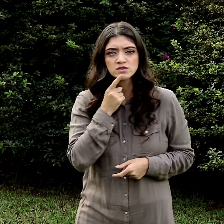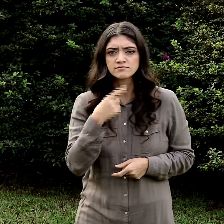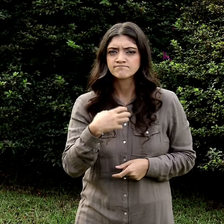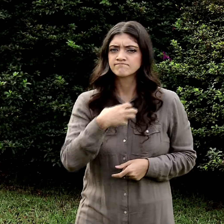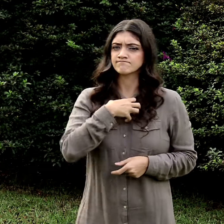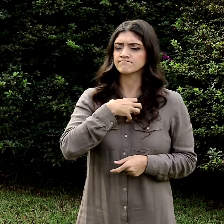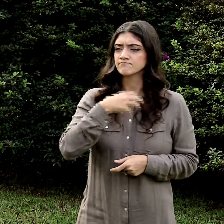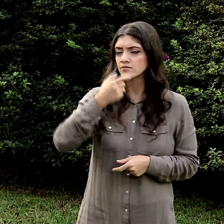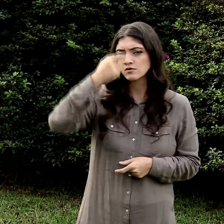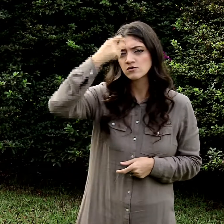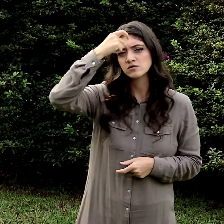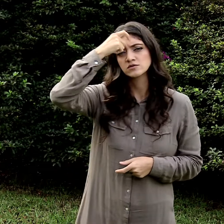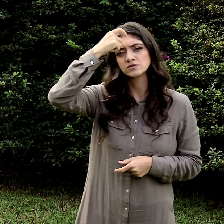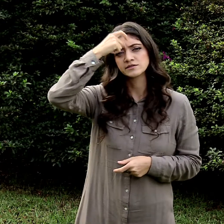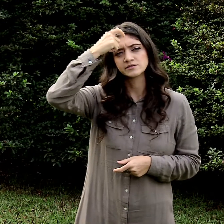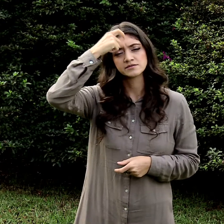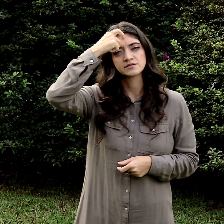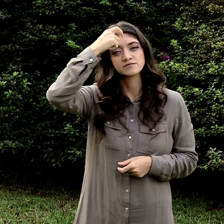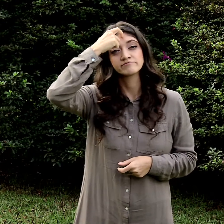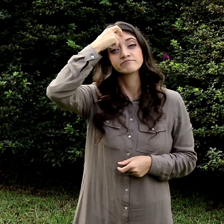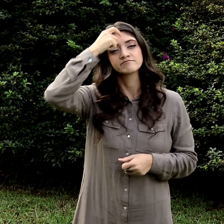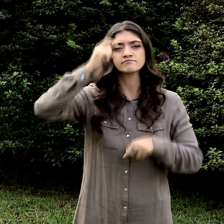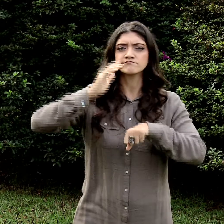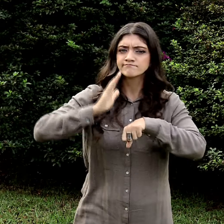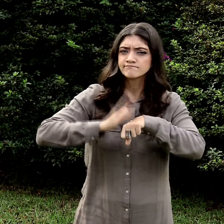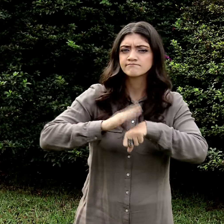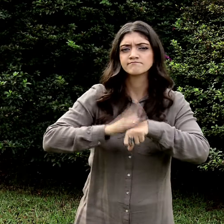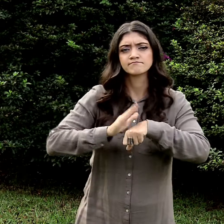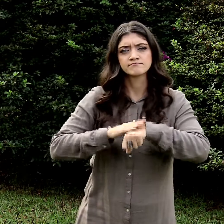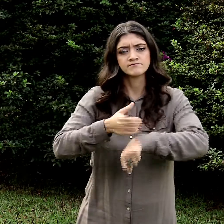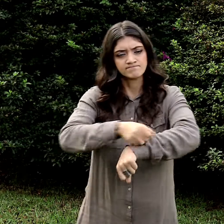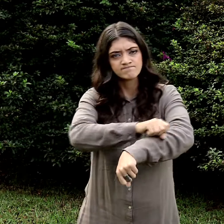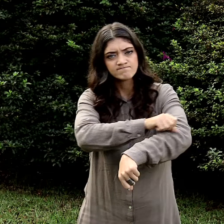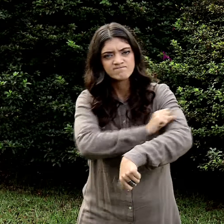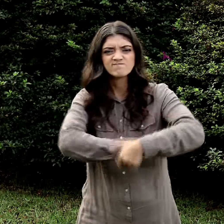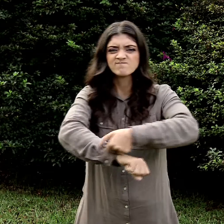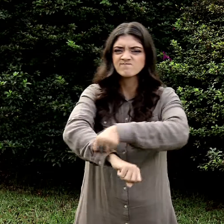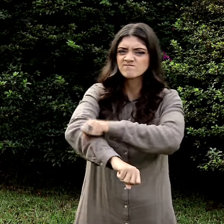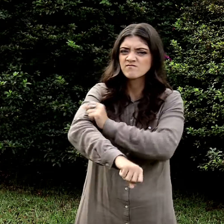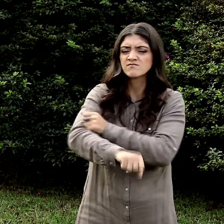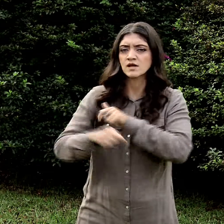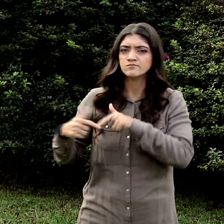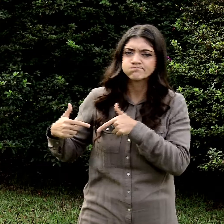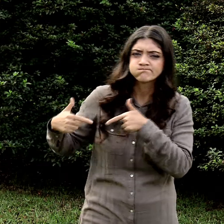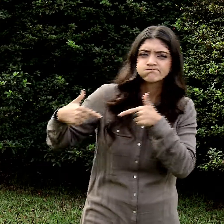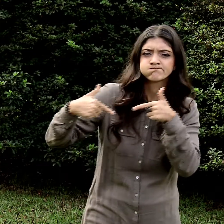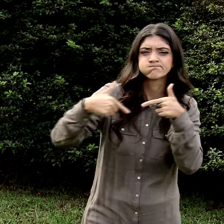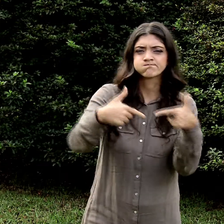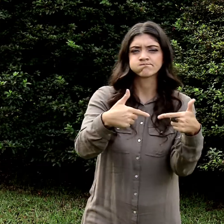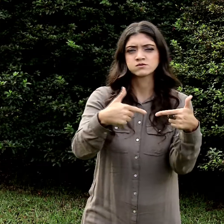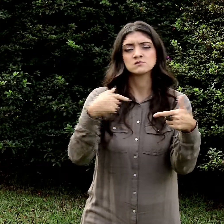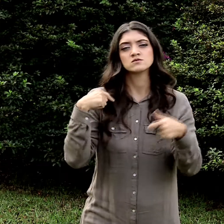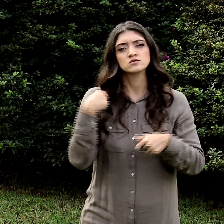Já o surdo deve buscar o seu espaço de direito, mostrando seu viés consciente,